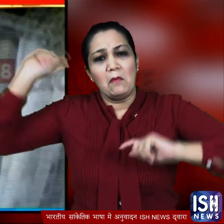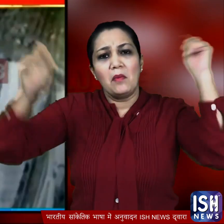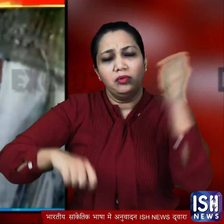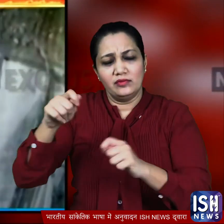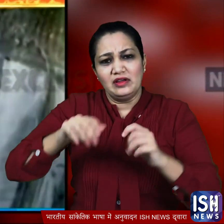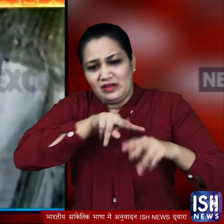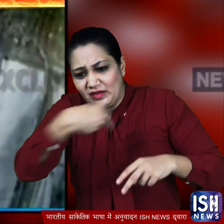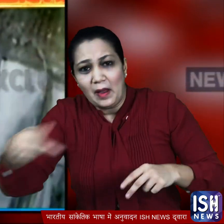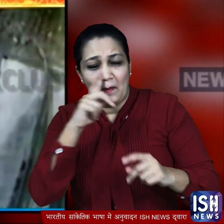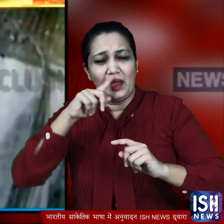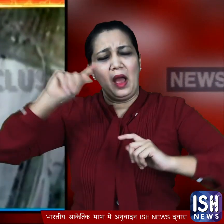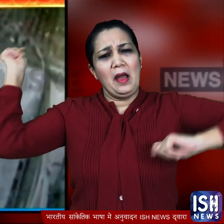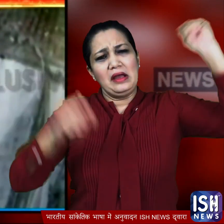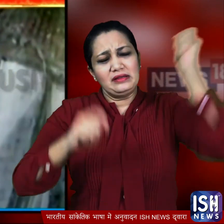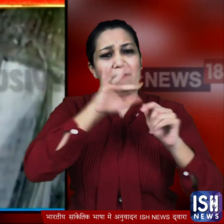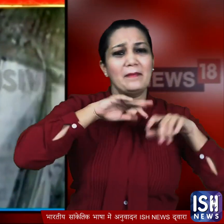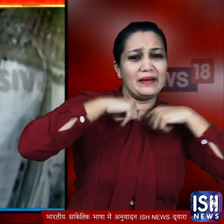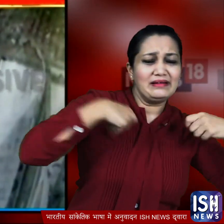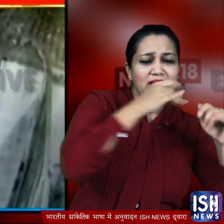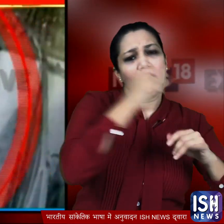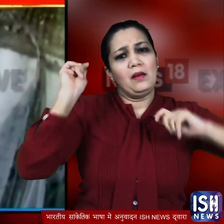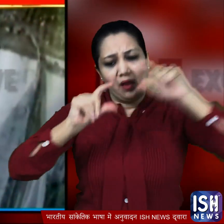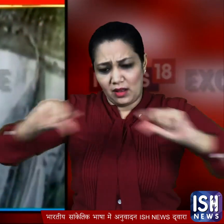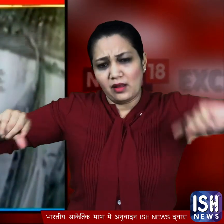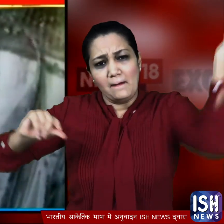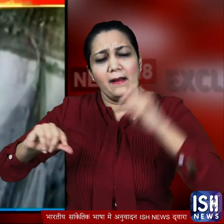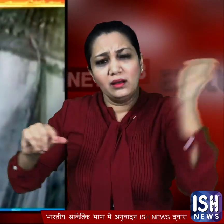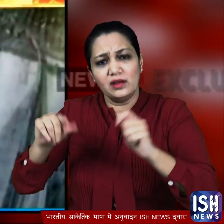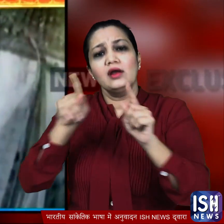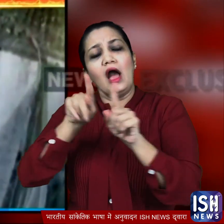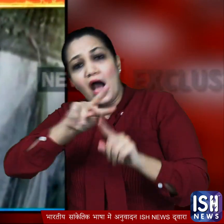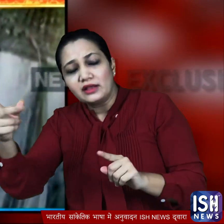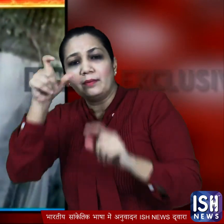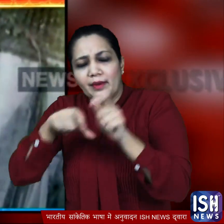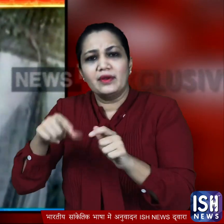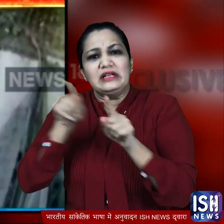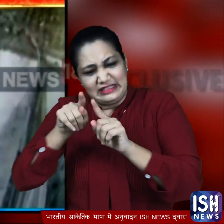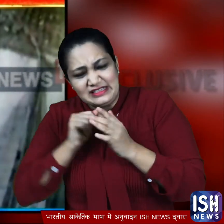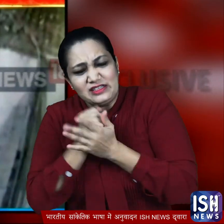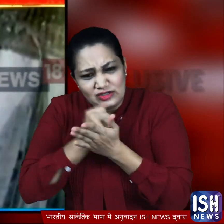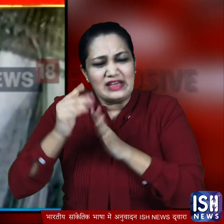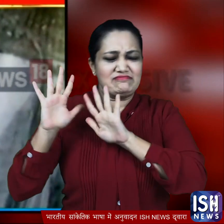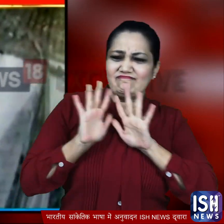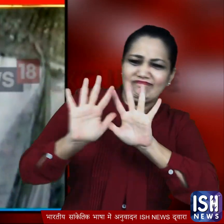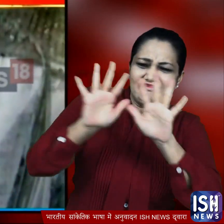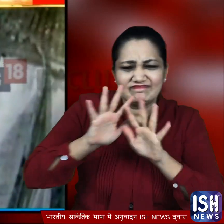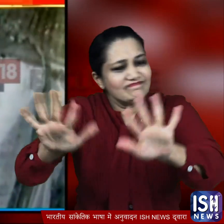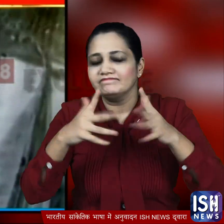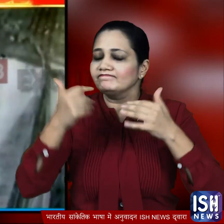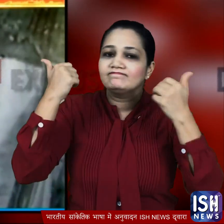जमीन पर गिरी उस महिला पर दबंगों ने डंडों से वार किया इस दोरान परिवार के कुछ लोगों ने उनका मुकाबला करने की कोशिश तो की लेकिन डंडों की